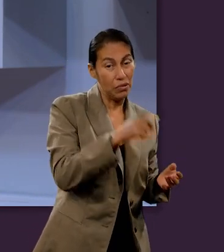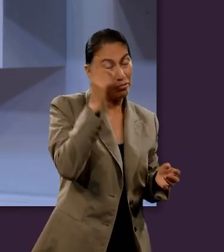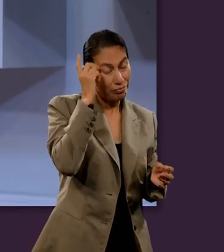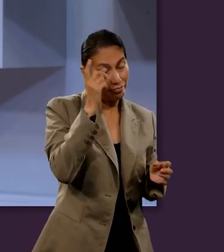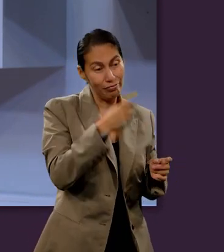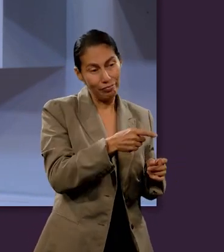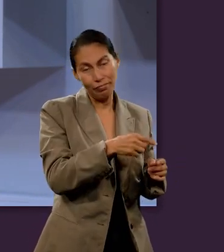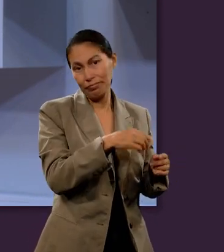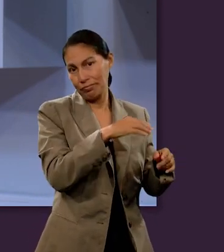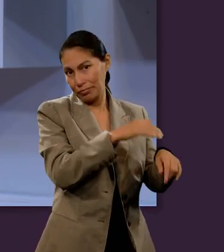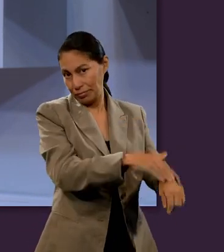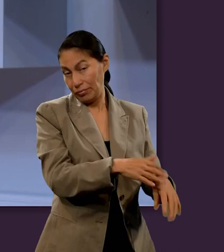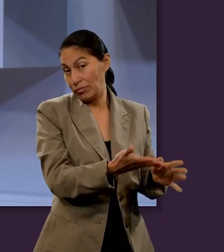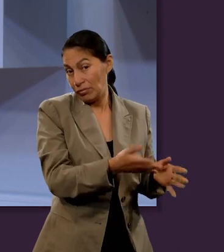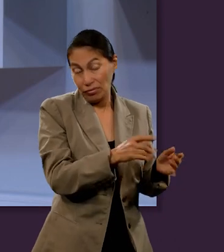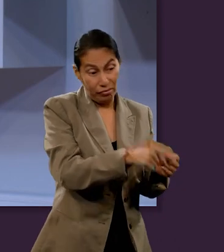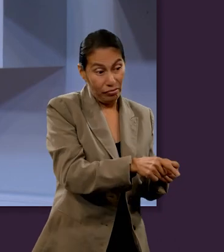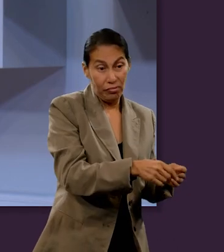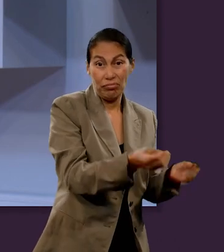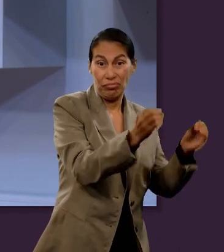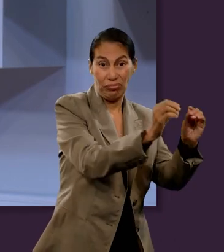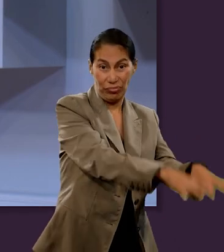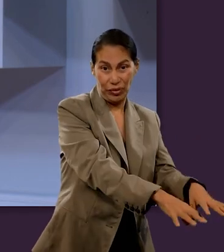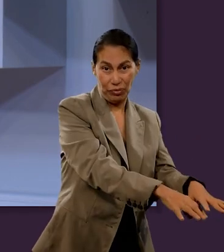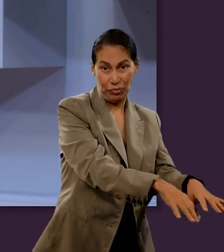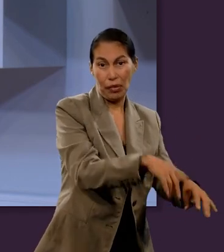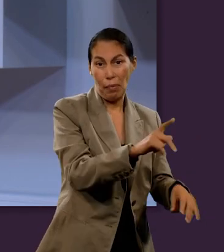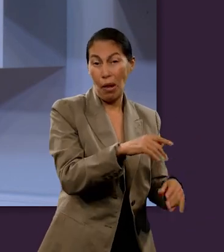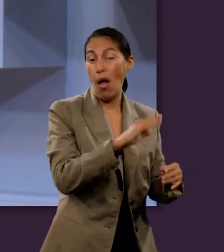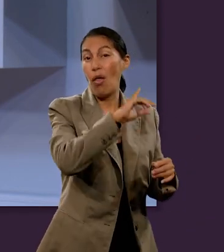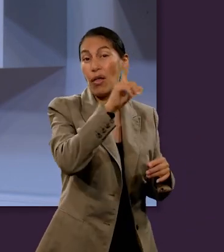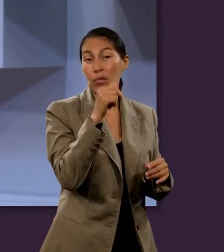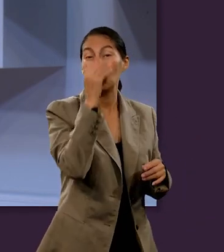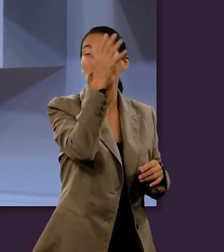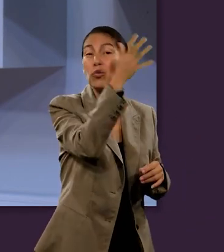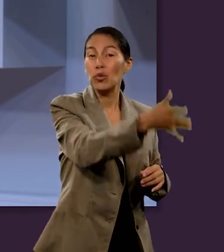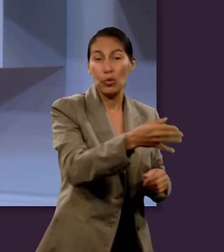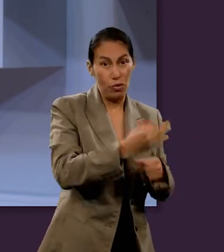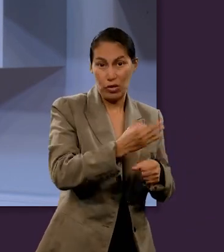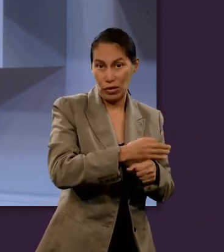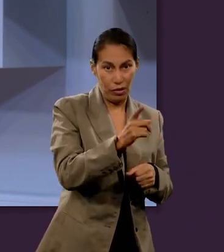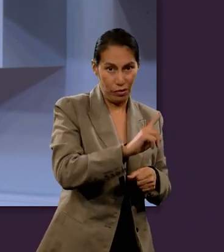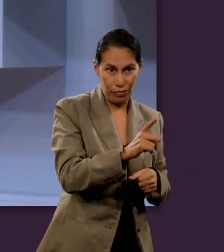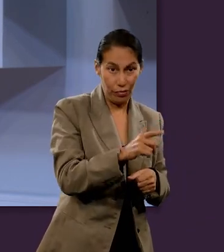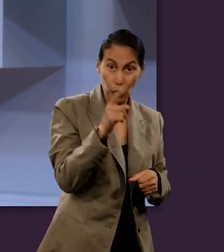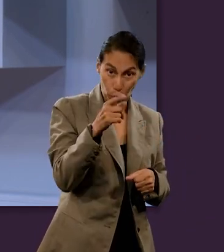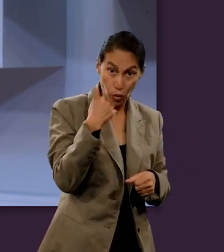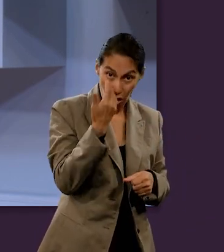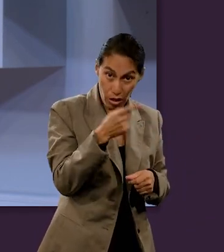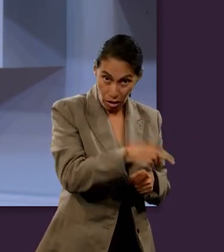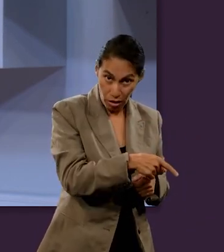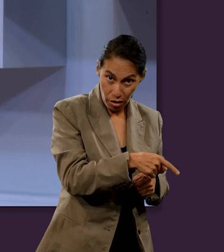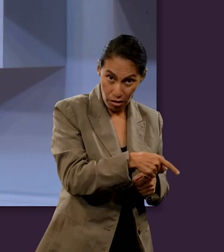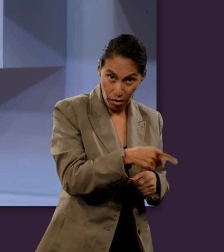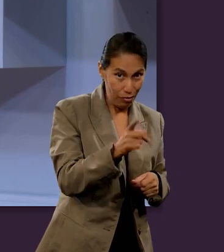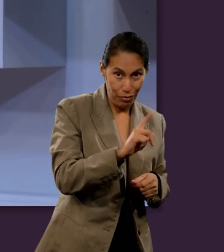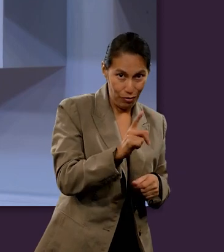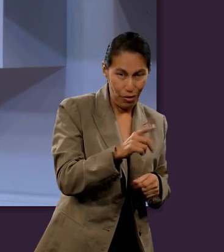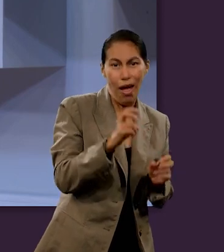Así que creo que queda para todos nosotros una advertencia de que aprovechemos ahora en vida a entregar nuestro corazón